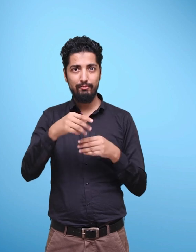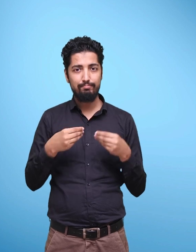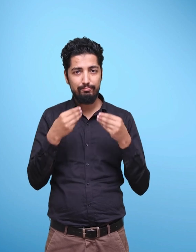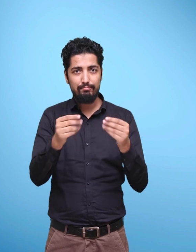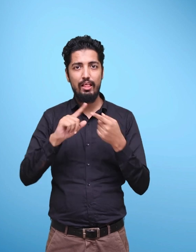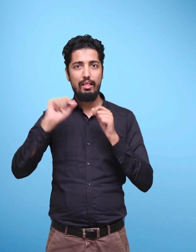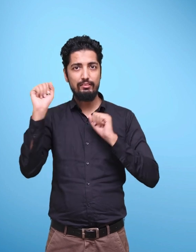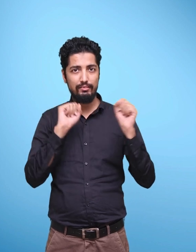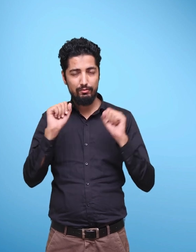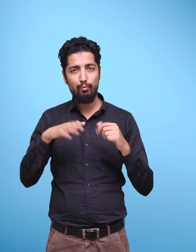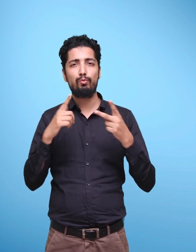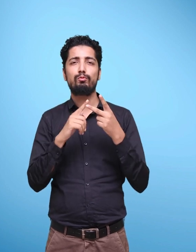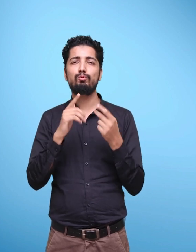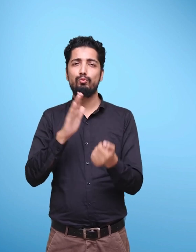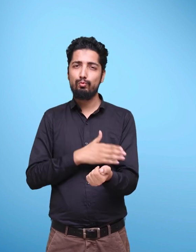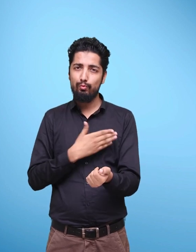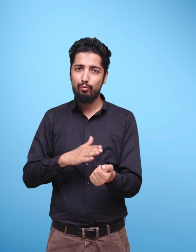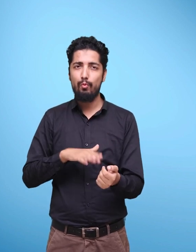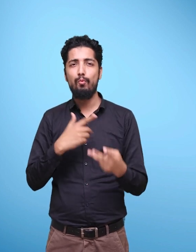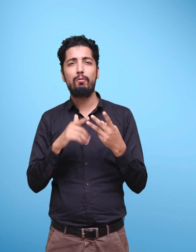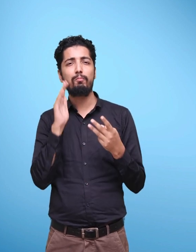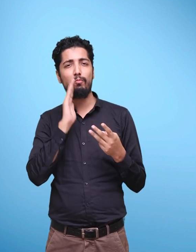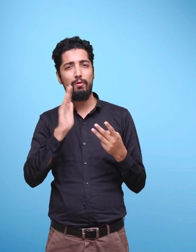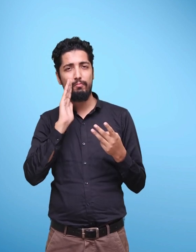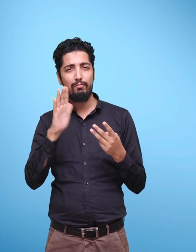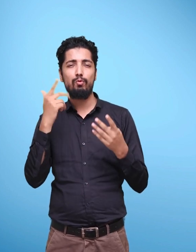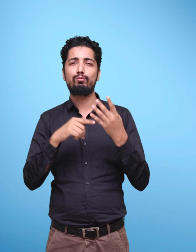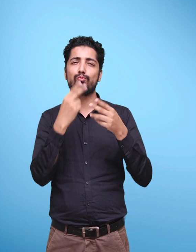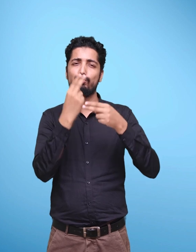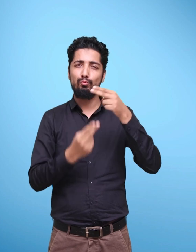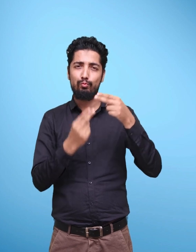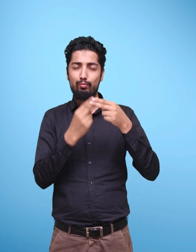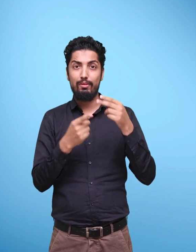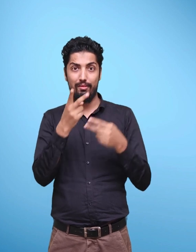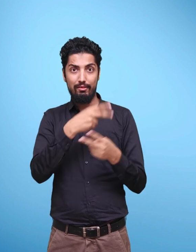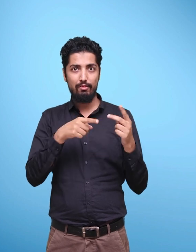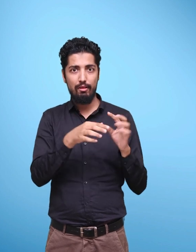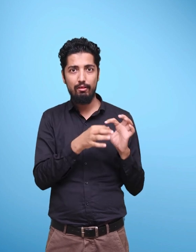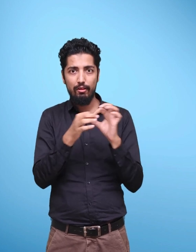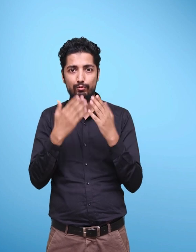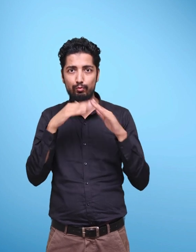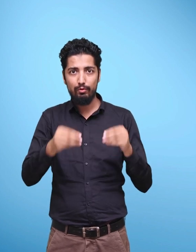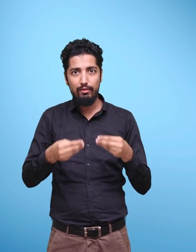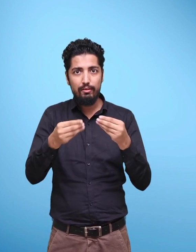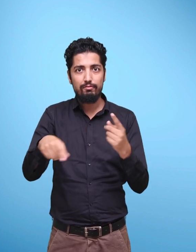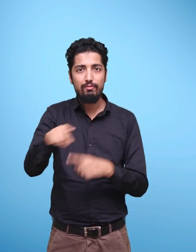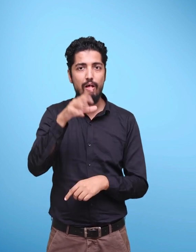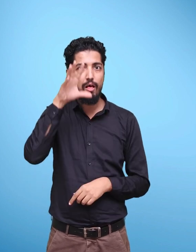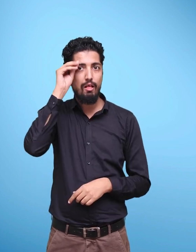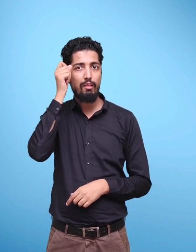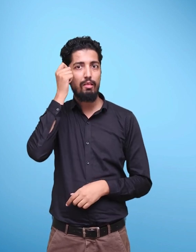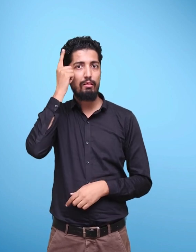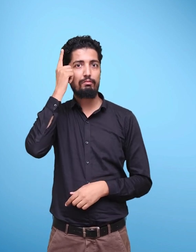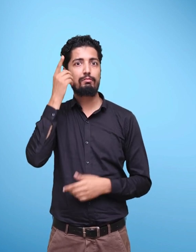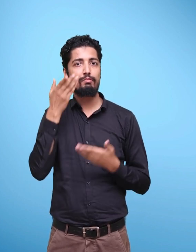अब्सक्त इना क्षेयल और शेंदे तर शेट्टेड थरी सक्षटिस